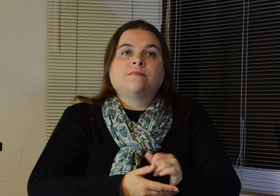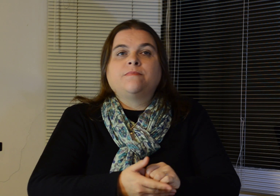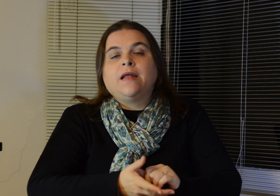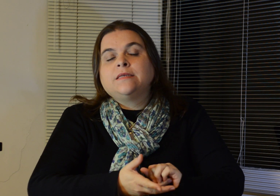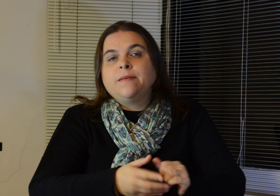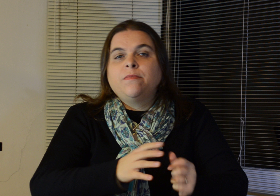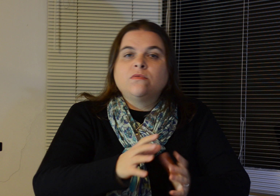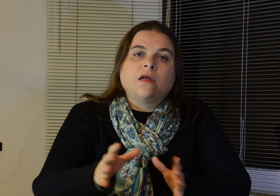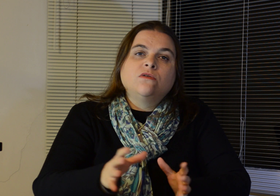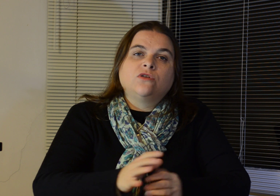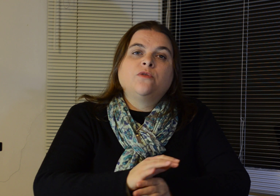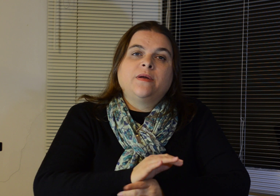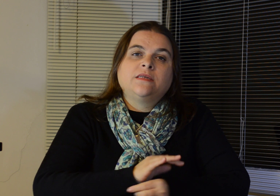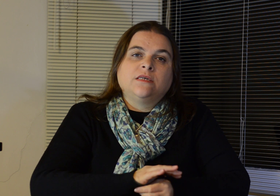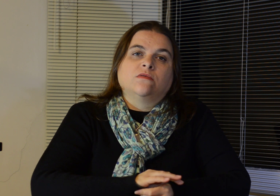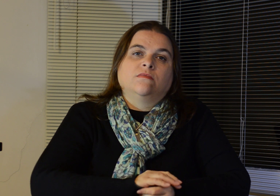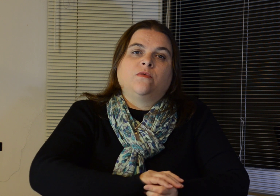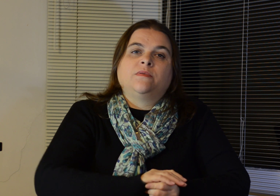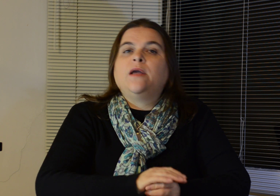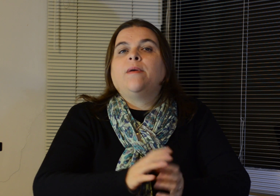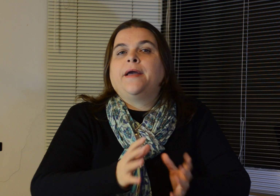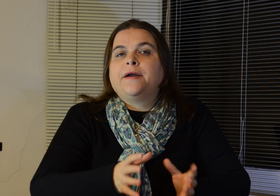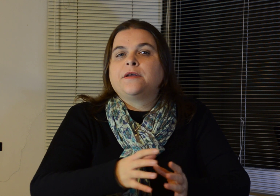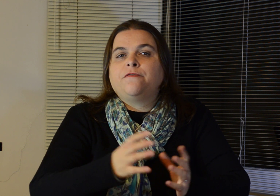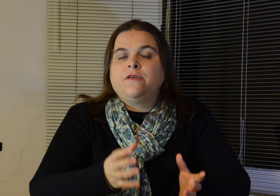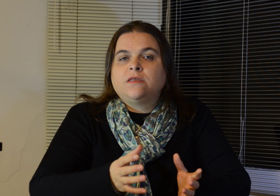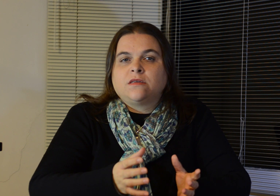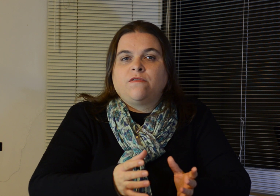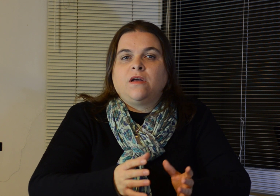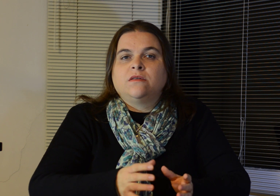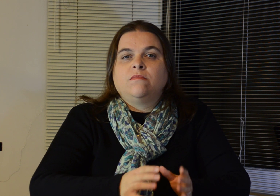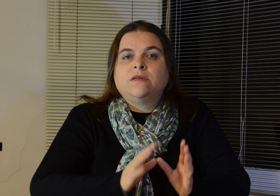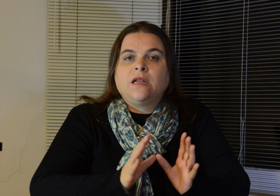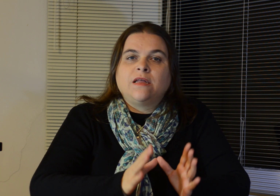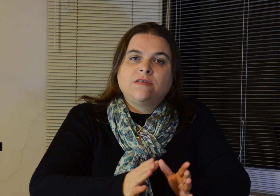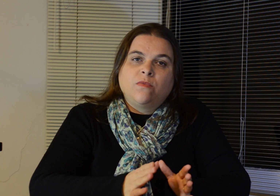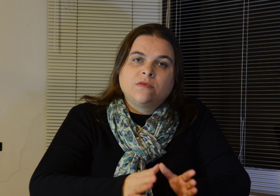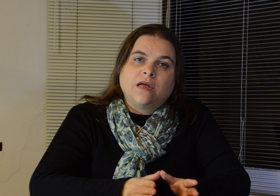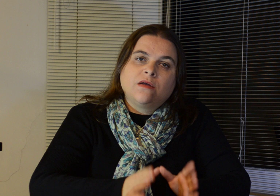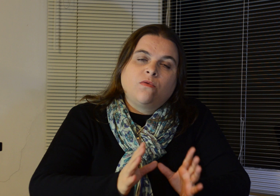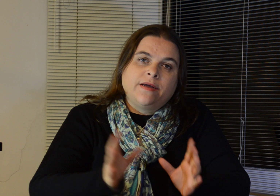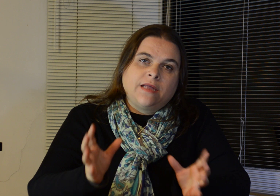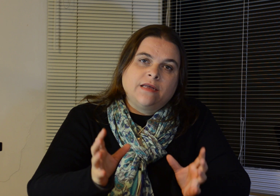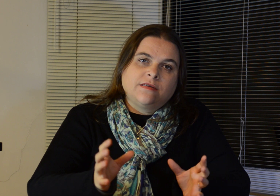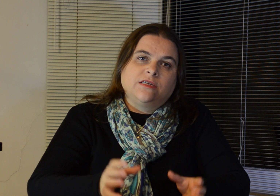ela é sempre montada de um jeito parecido, não tem uma regra que fixe essa frase, mas ela deve ser montada com a ideia seguinte,